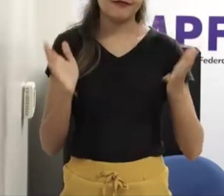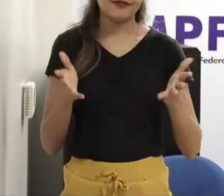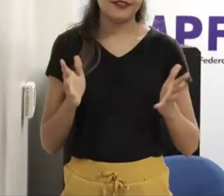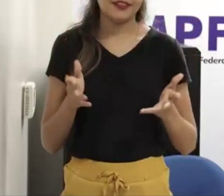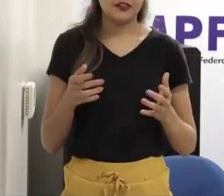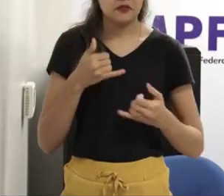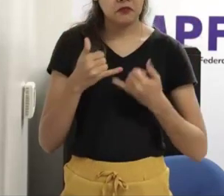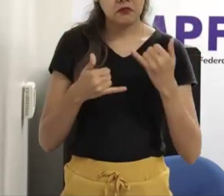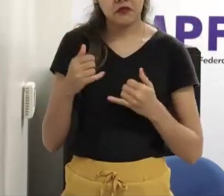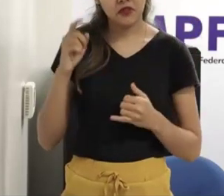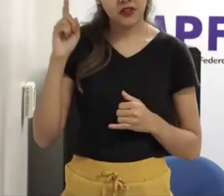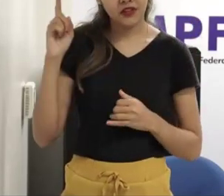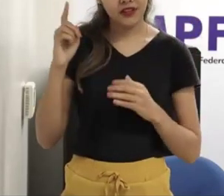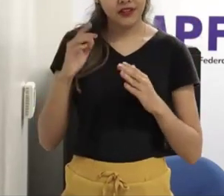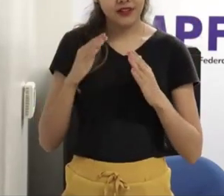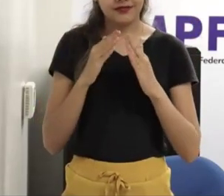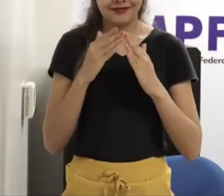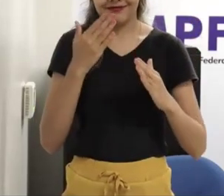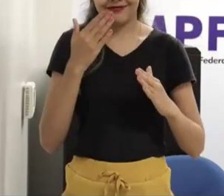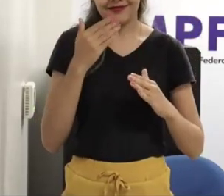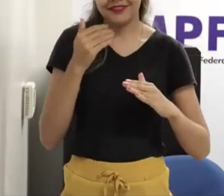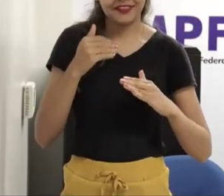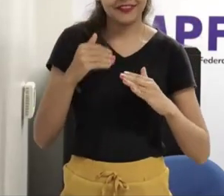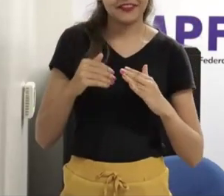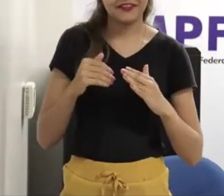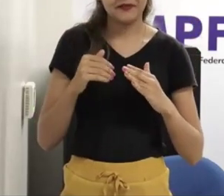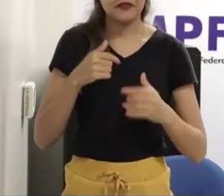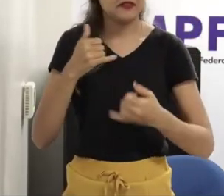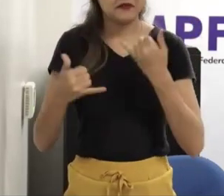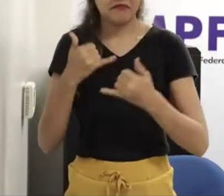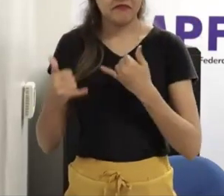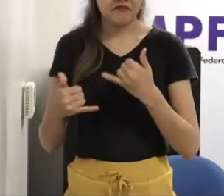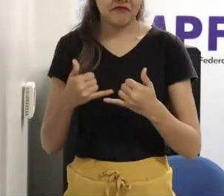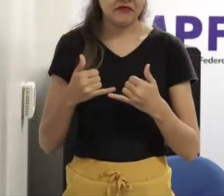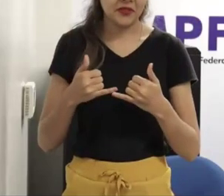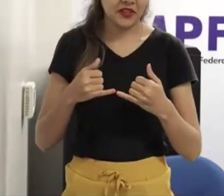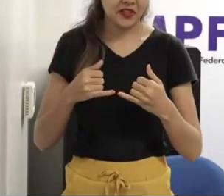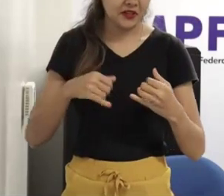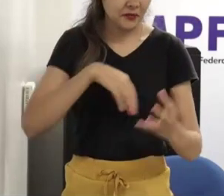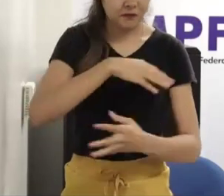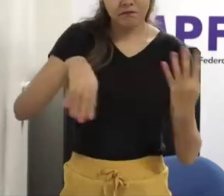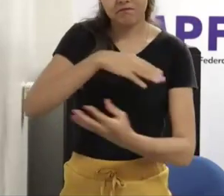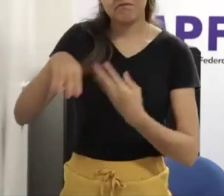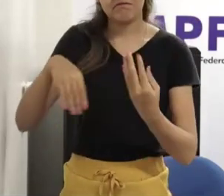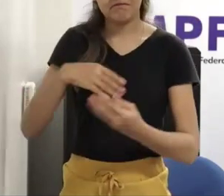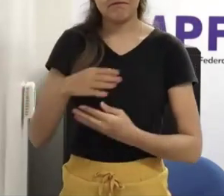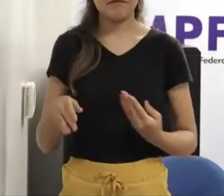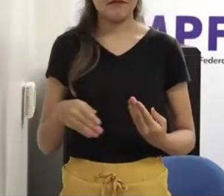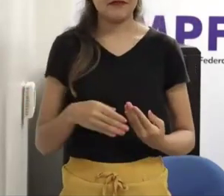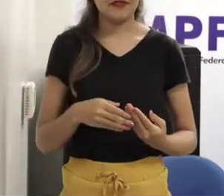trabalha no ramo, sabe que criança para pintar o diabo é dois segundos, para inventar uma brincadeira